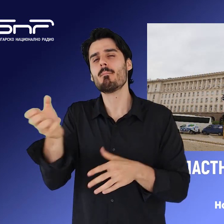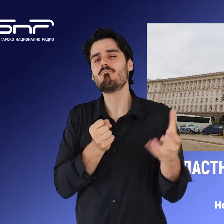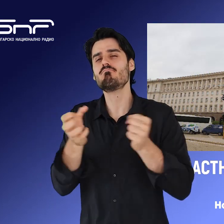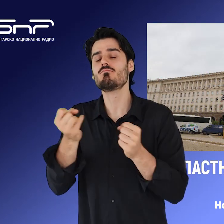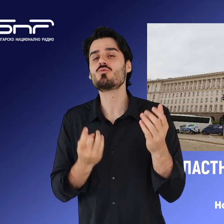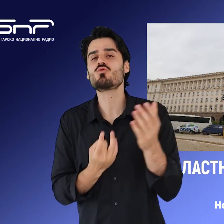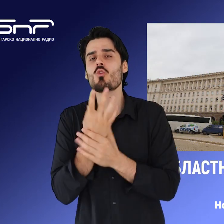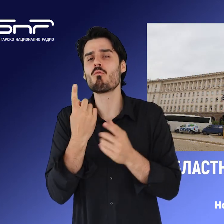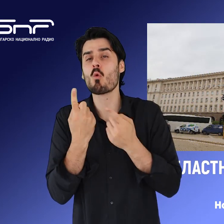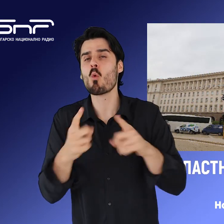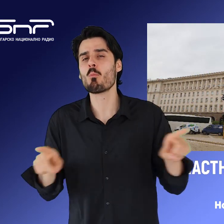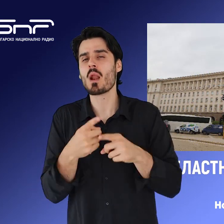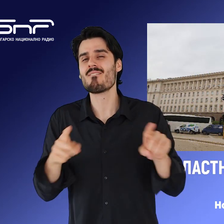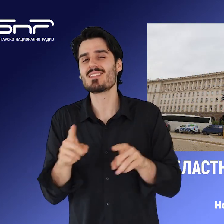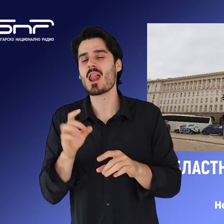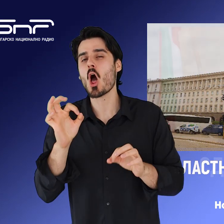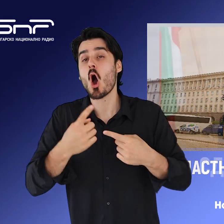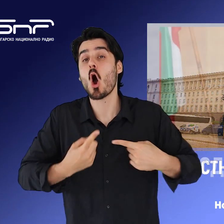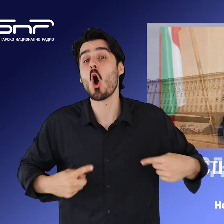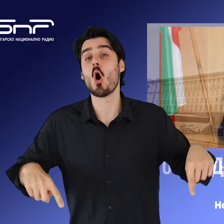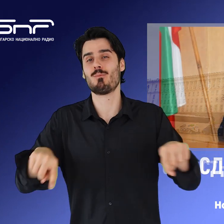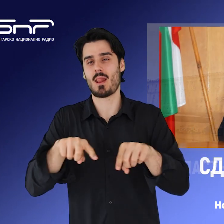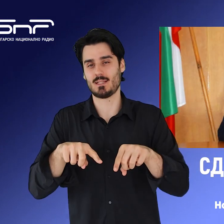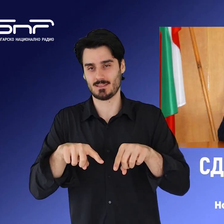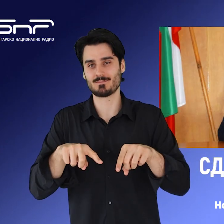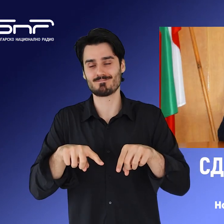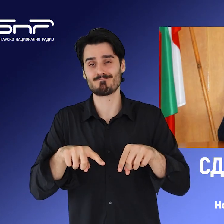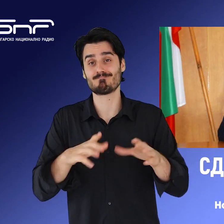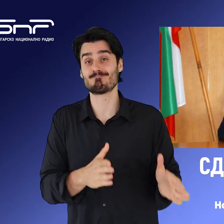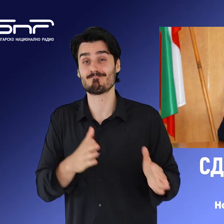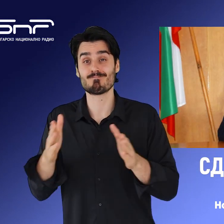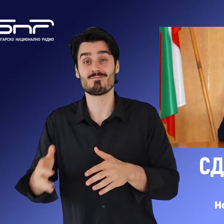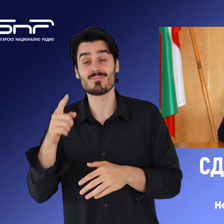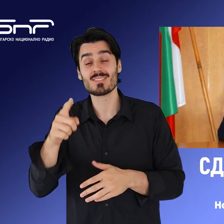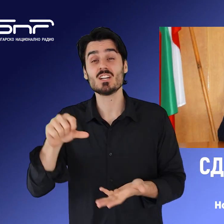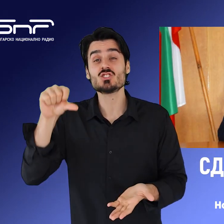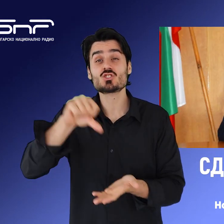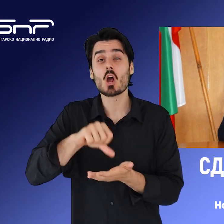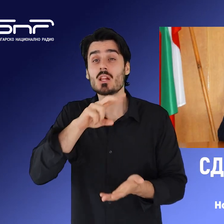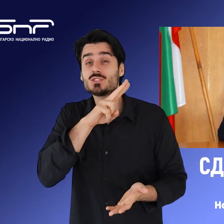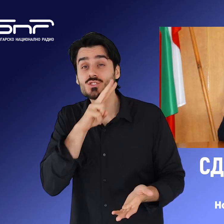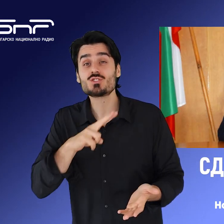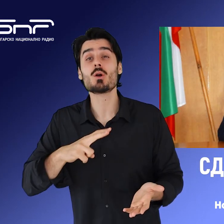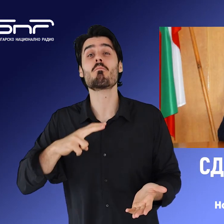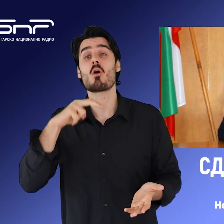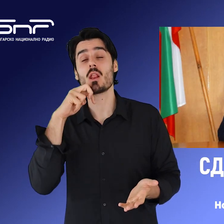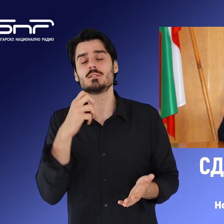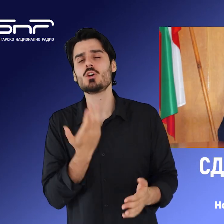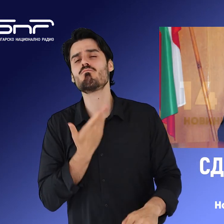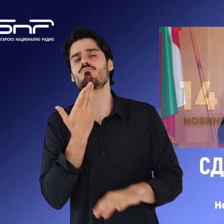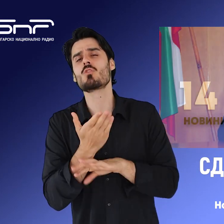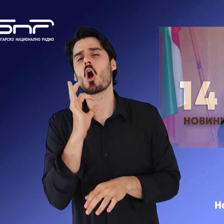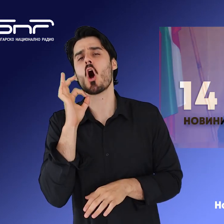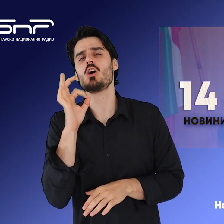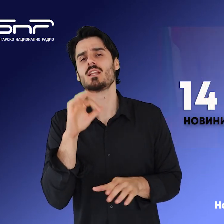областни управители на мястото на подадите оставка. Ръководителят на столичната полиция Калуян Милтенов подада оставка,